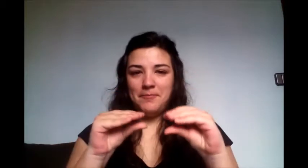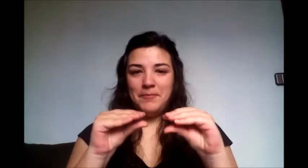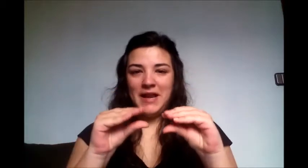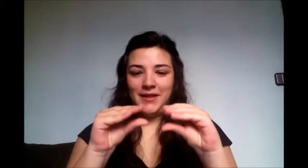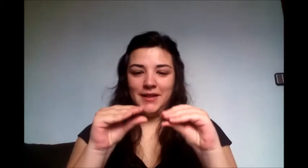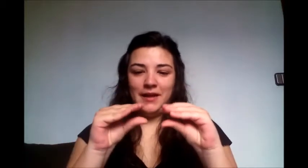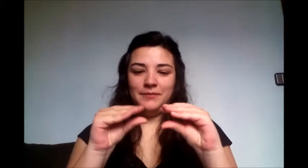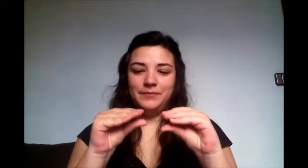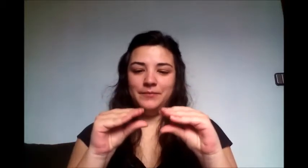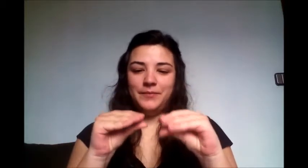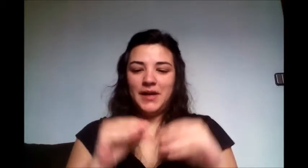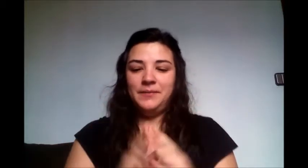Blanda, ¿vale?